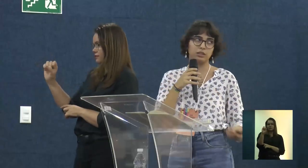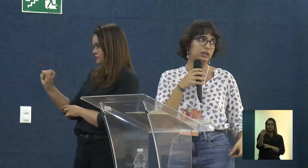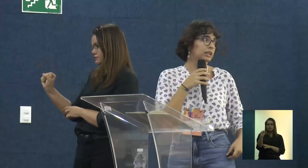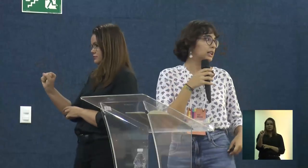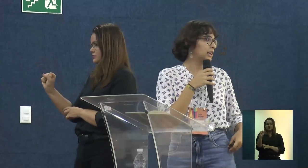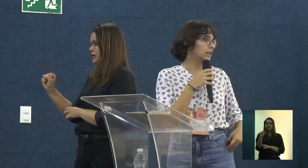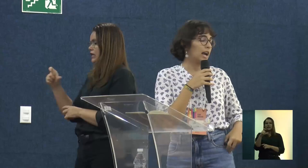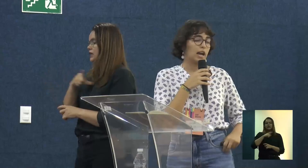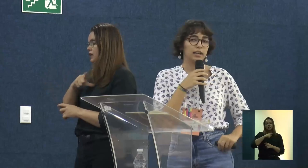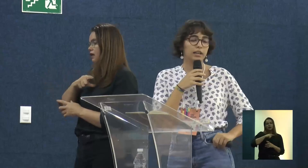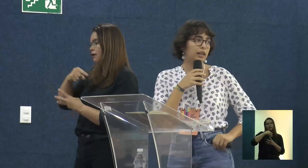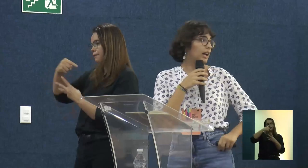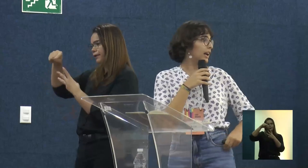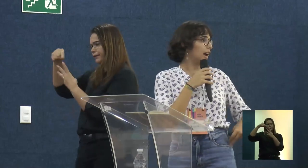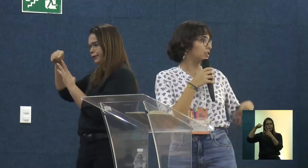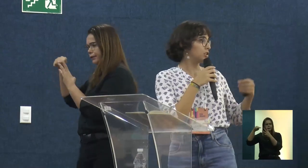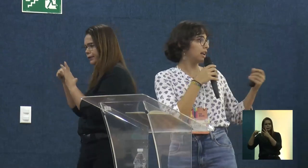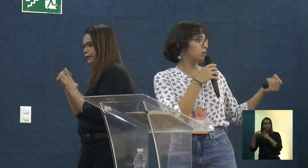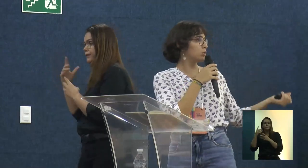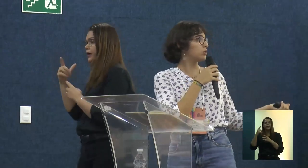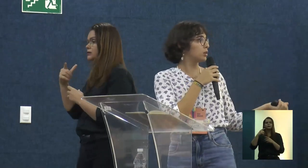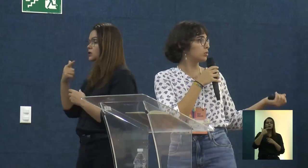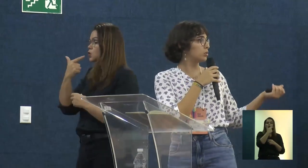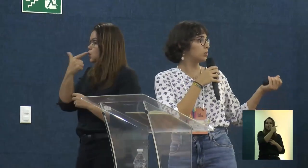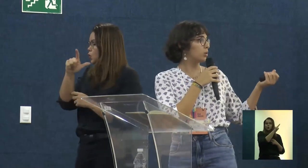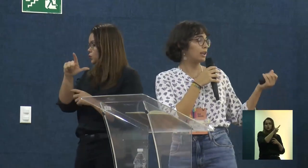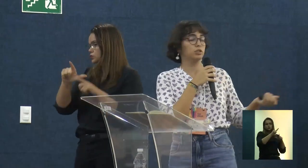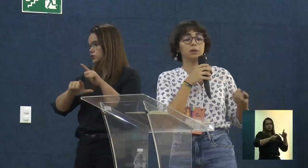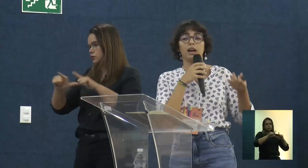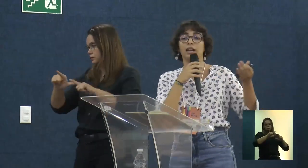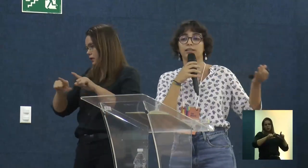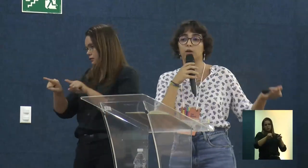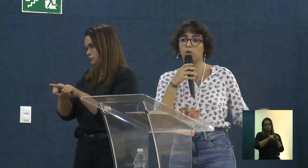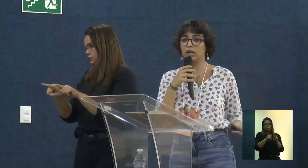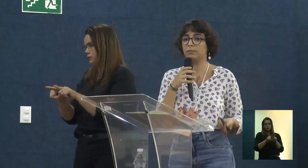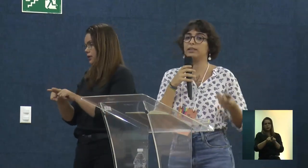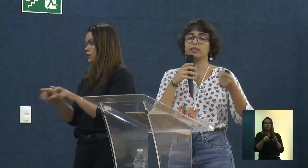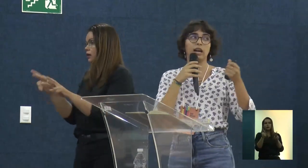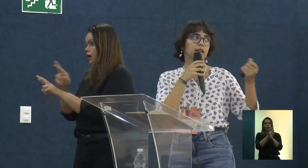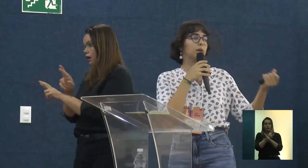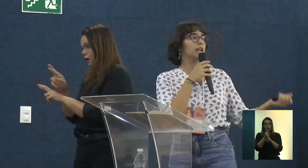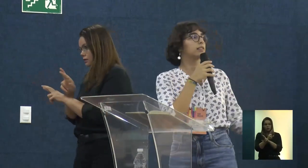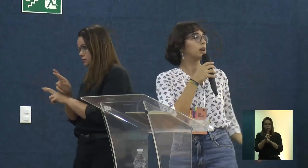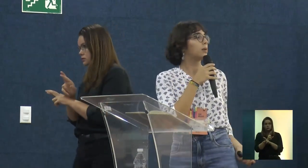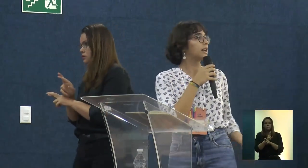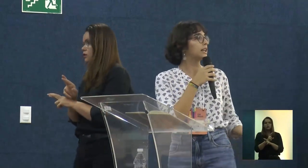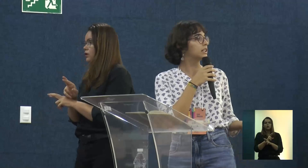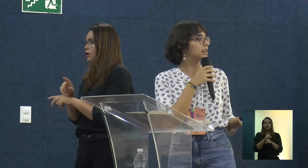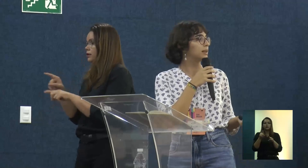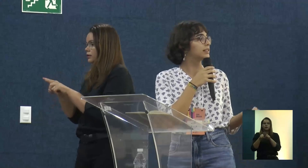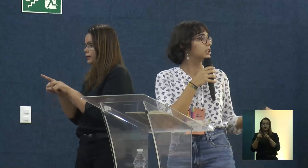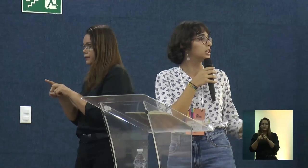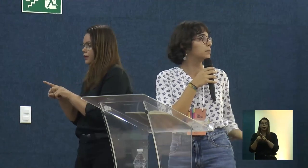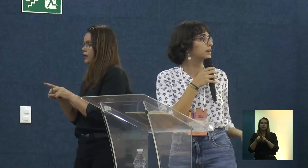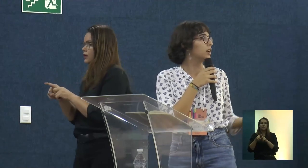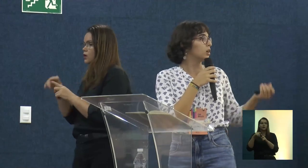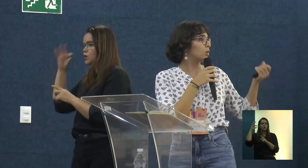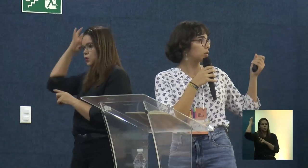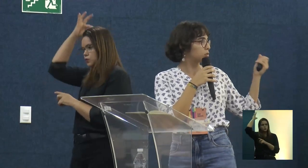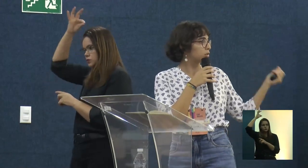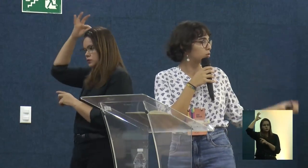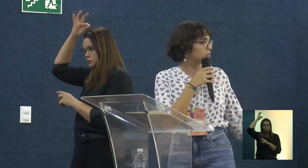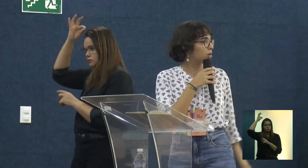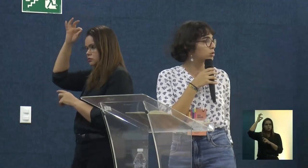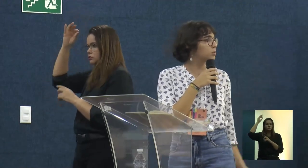trabalhos. E aí a gente tem a construção do... A gente tem uma relação com a Ilha Mendissá, que é uma ilha aqui também de Sergipe,